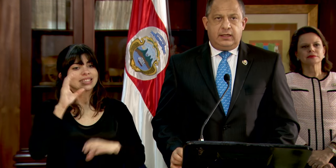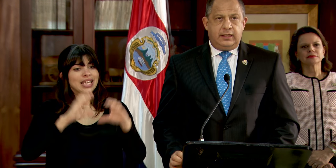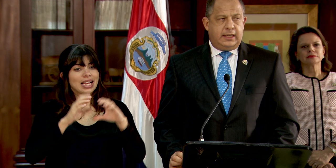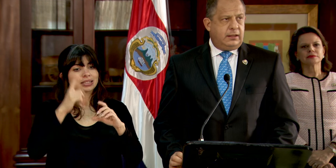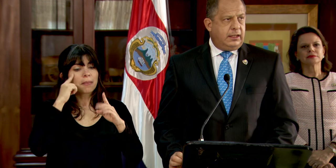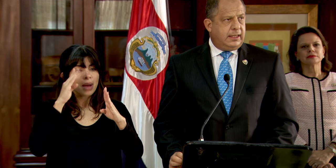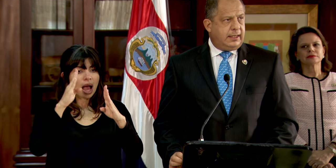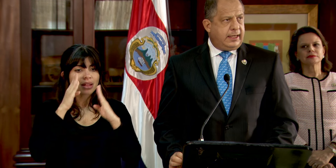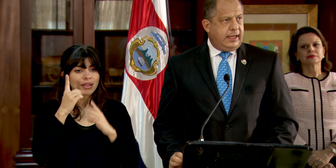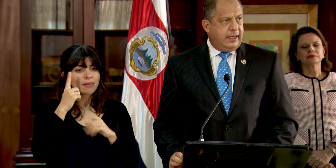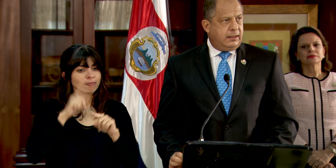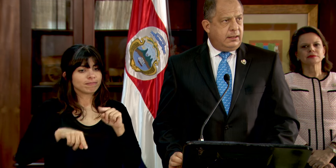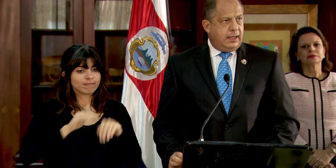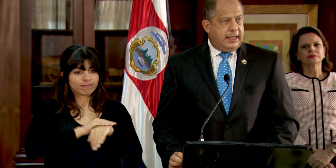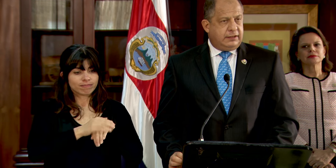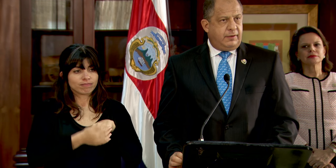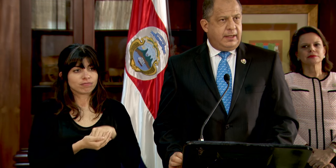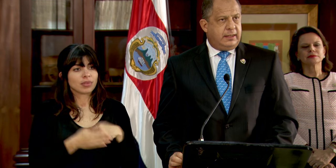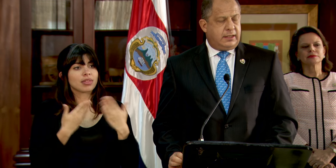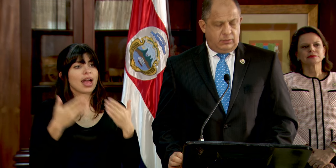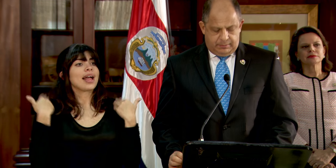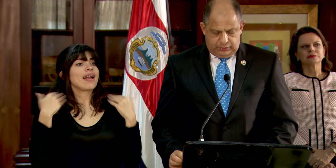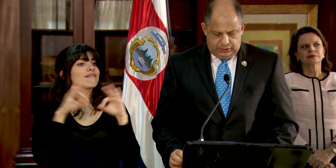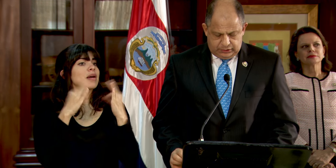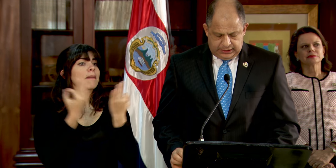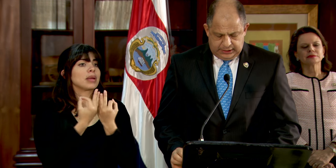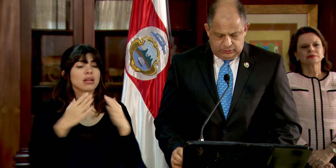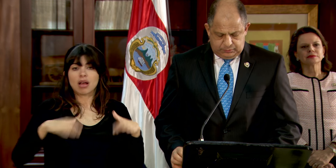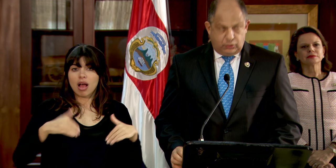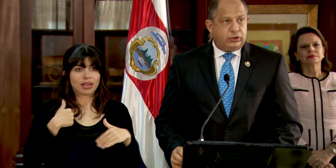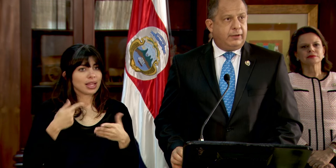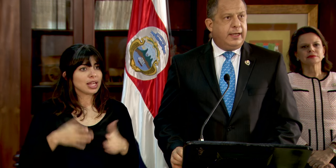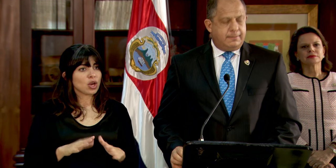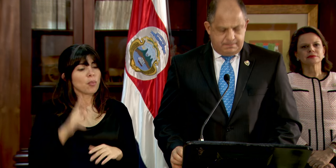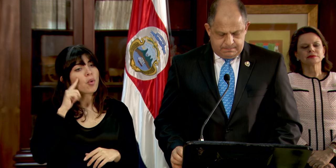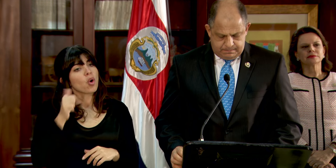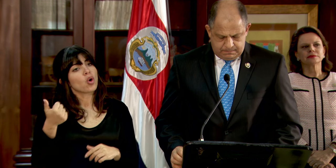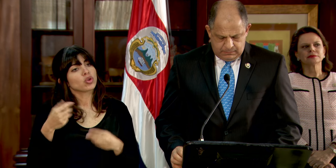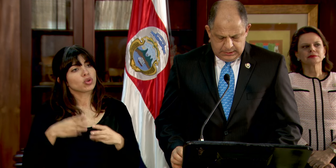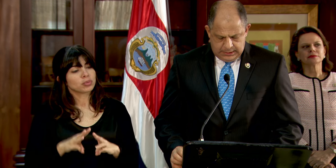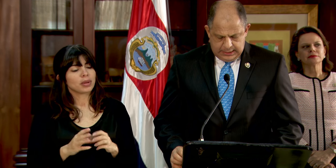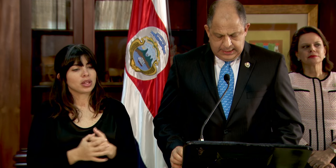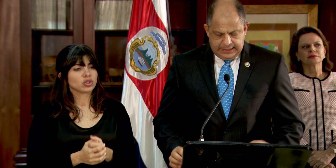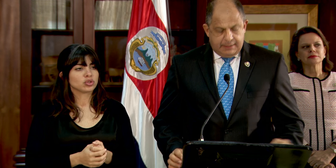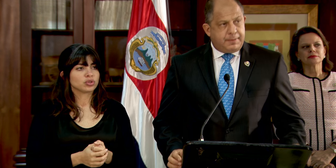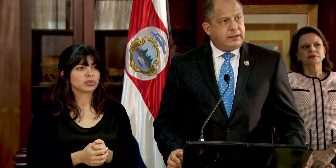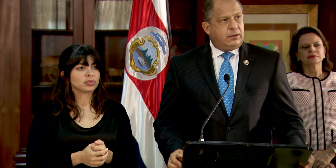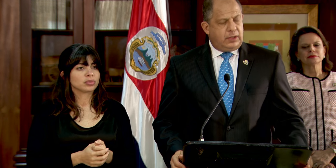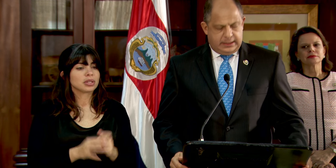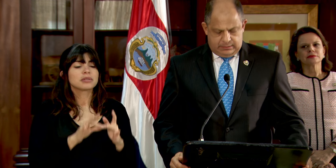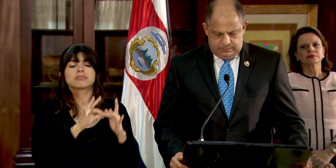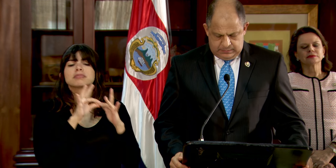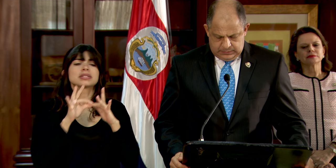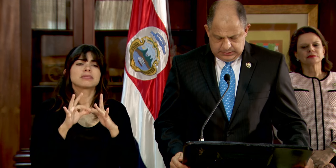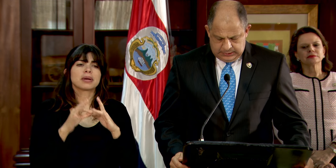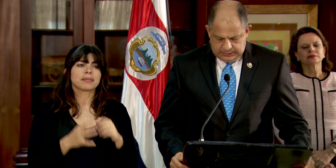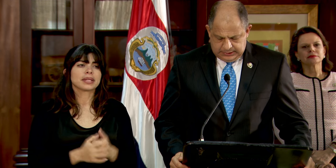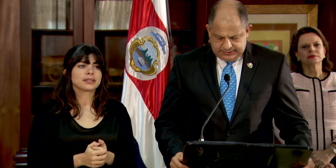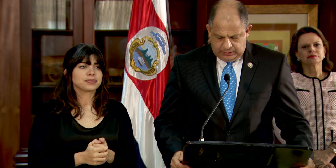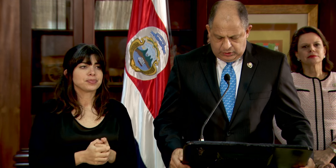la infertilidad y dar la gría a las familias que no han podido tener hijos por otra vía. Y en particular,